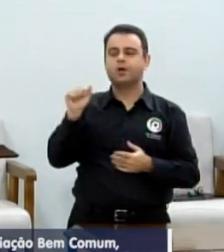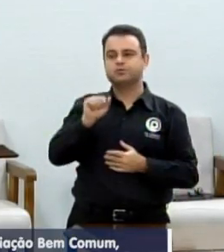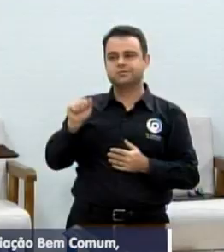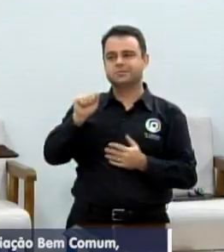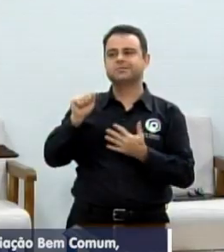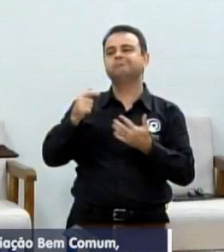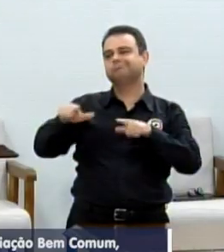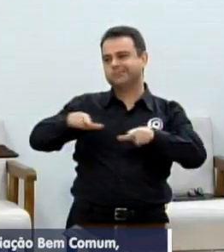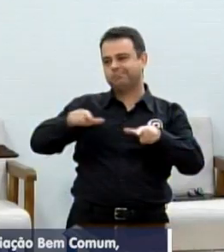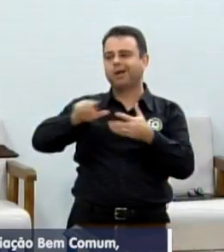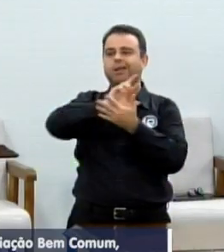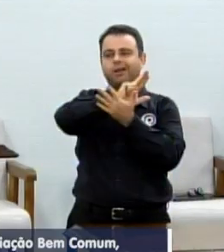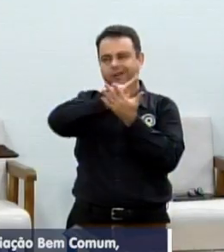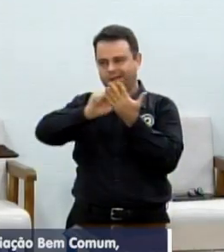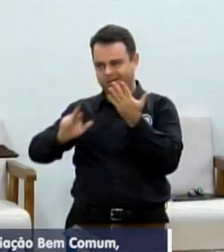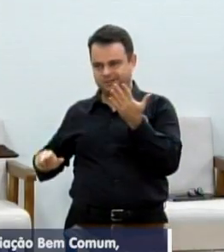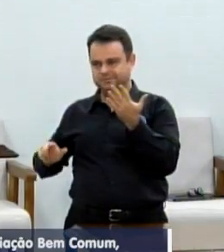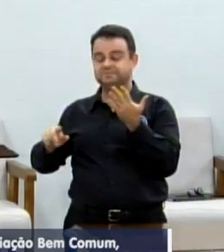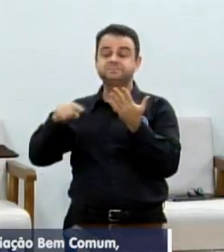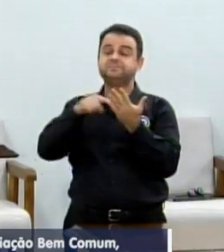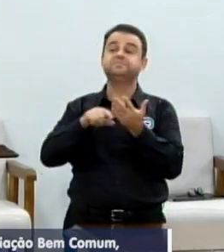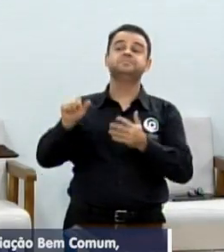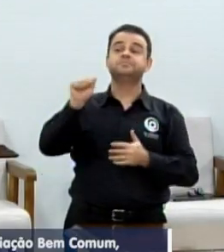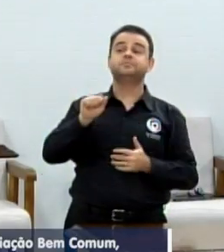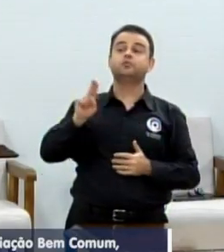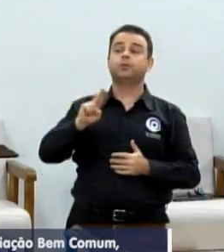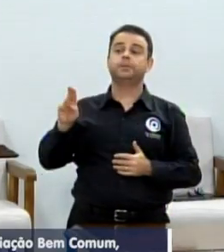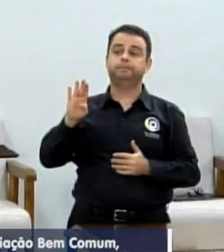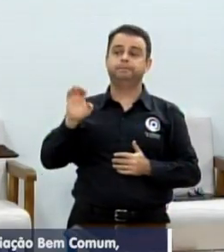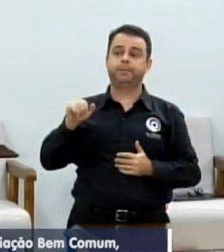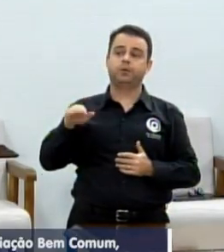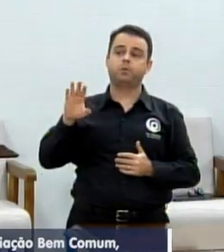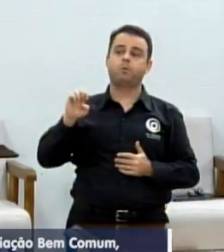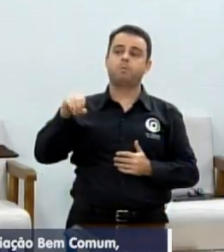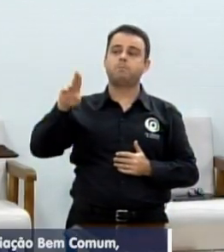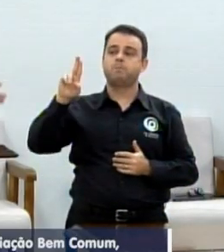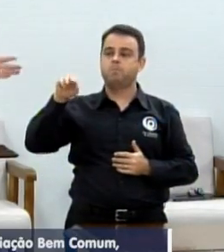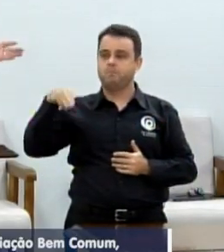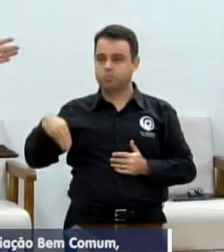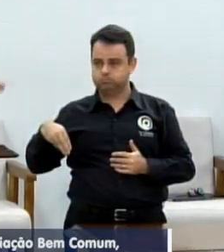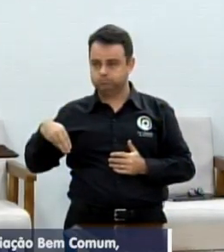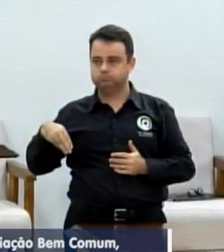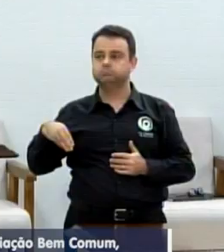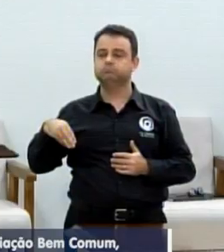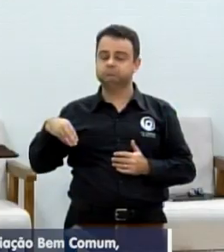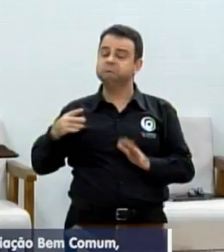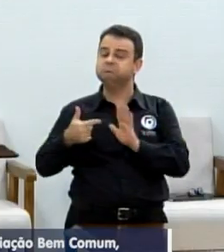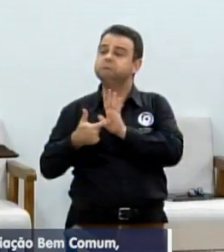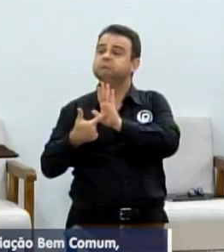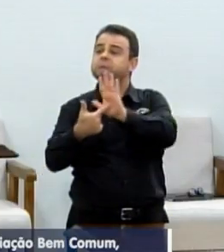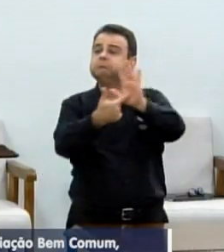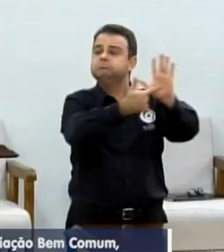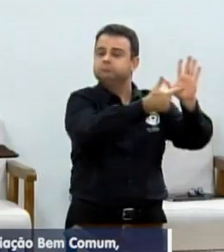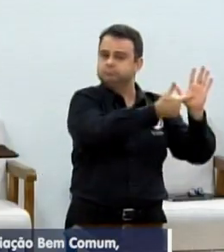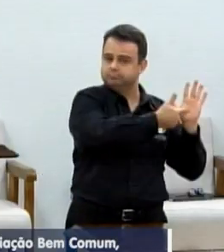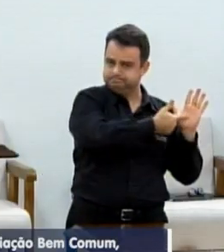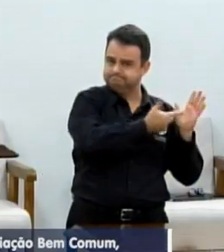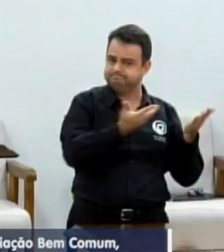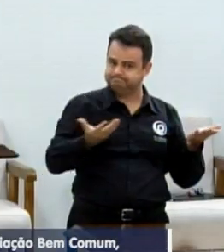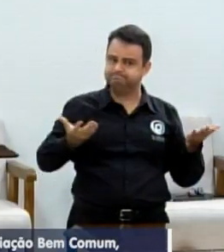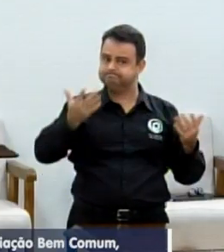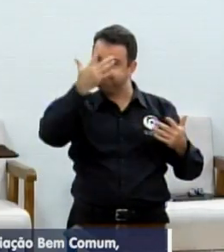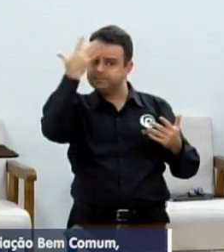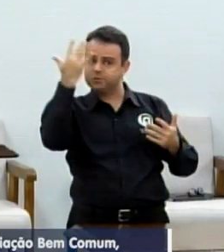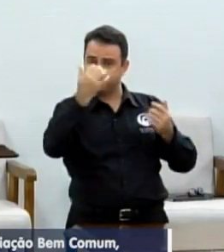a associação bem comum, que vem prestar contas até aqui para a